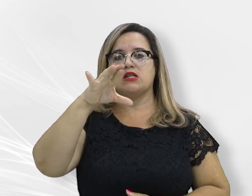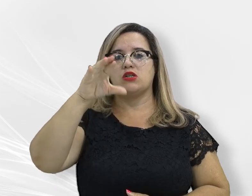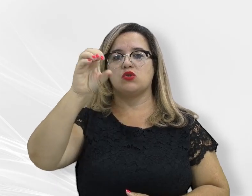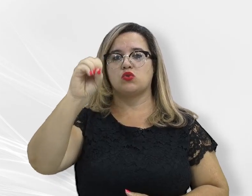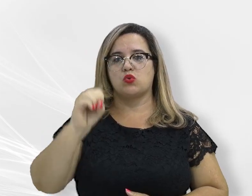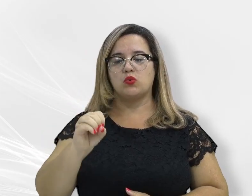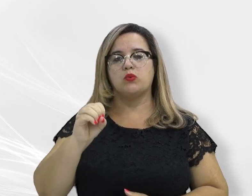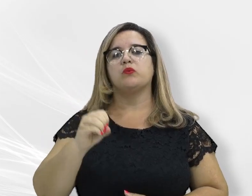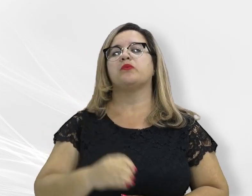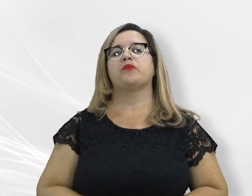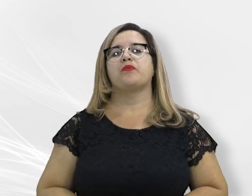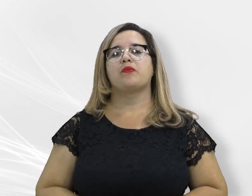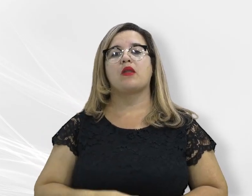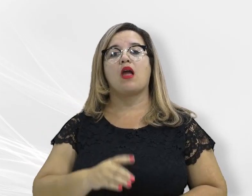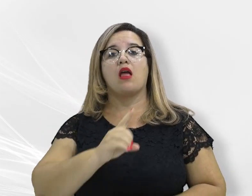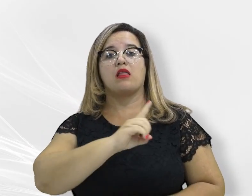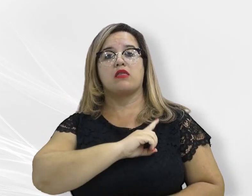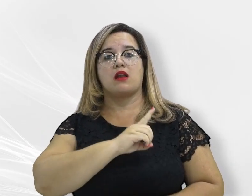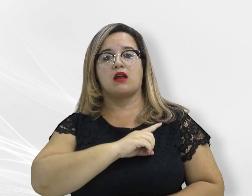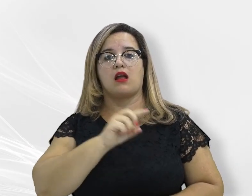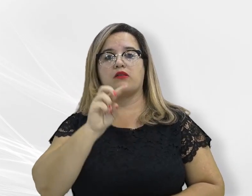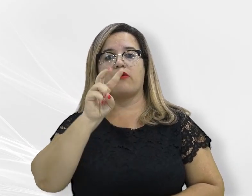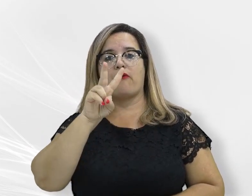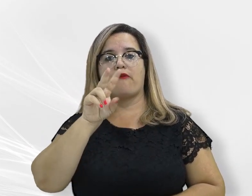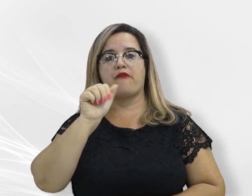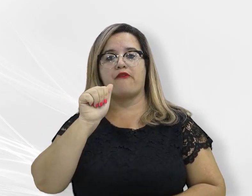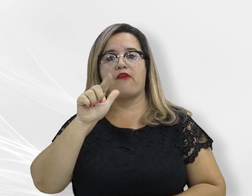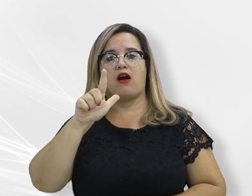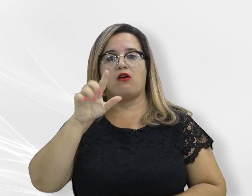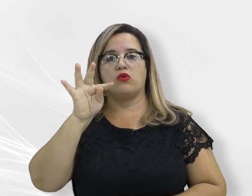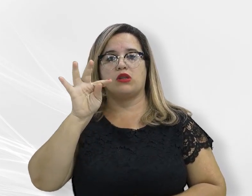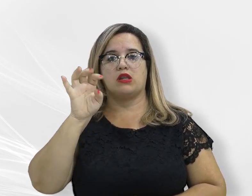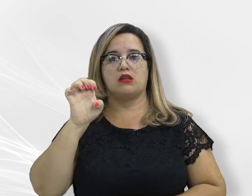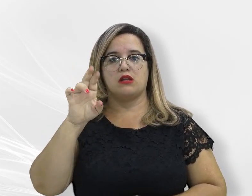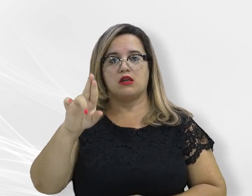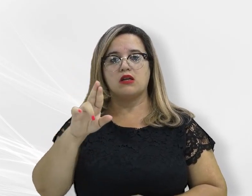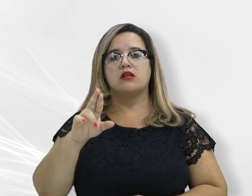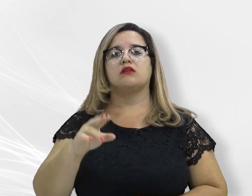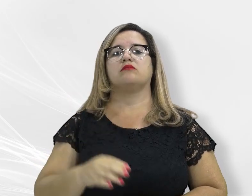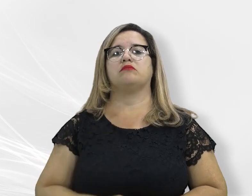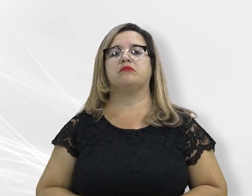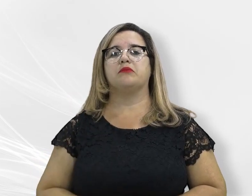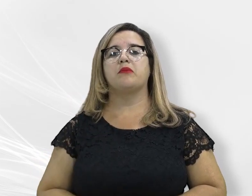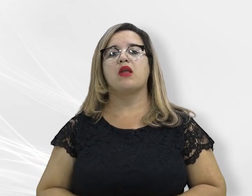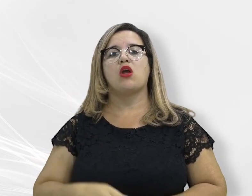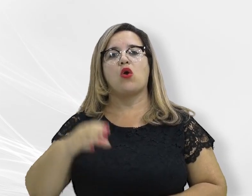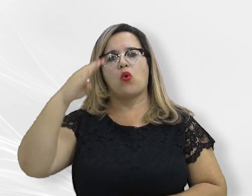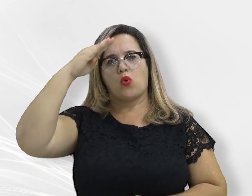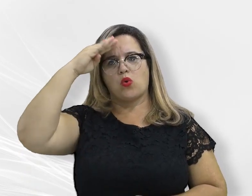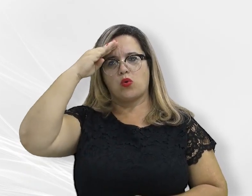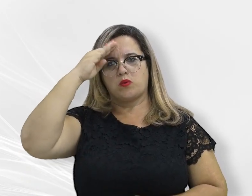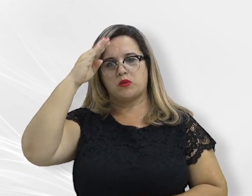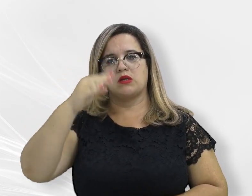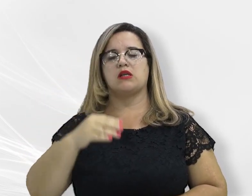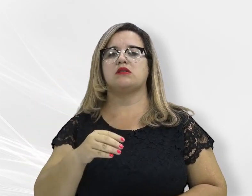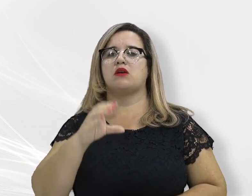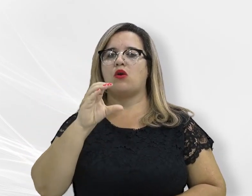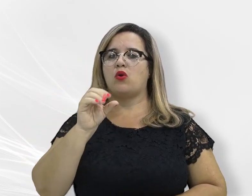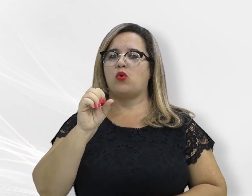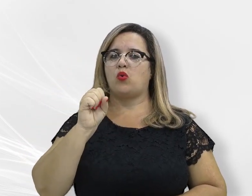Fazendária, Delegado Walter de Mello Fonseca Jr., e o Coronel Edvan Manuel de Azevedo, representando o Comandante-Geral